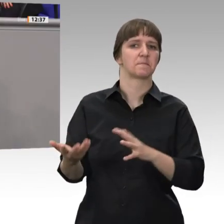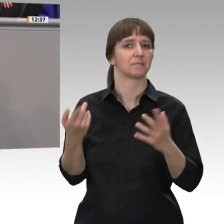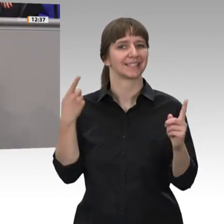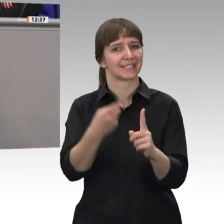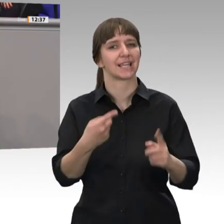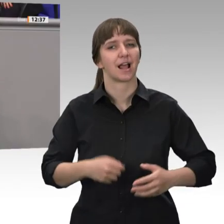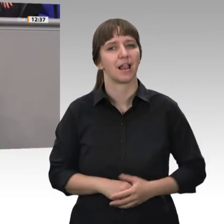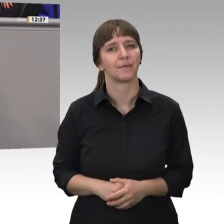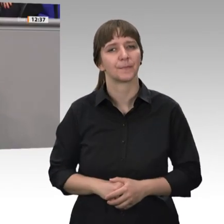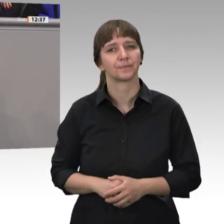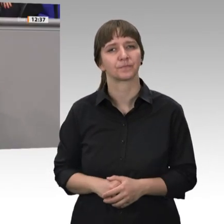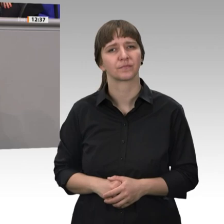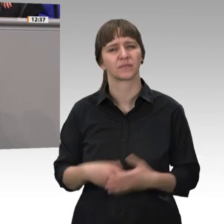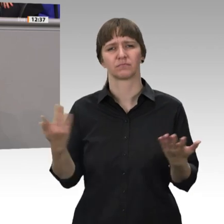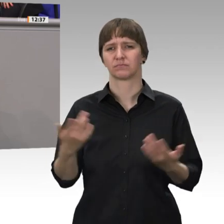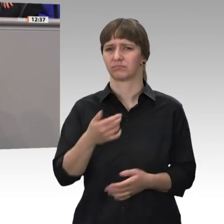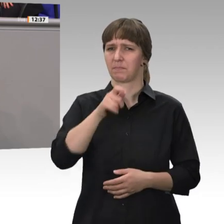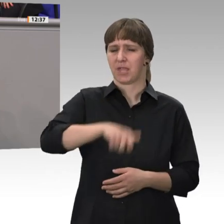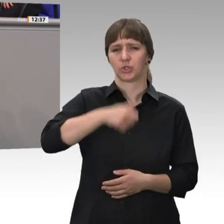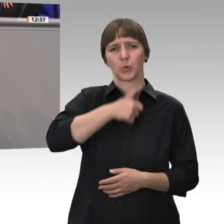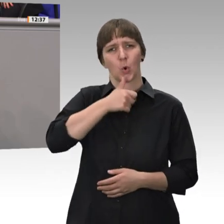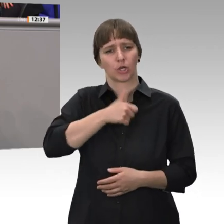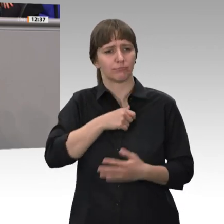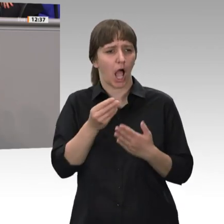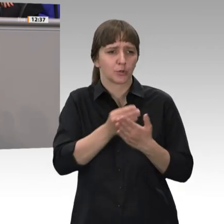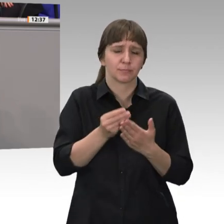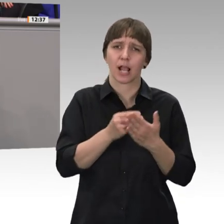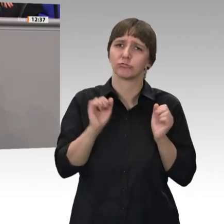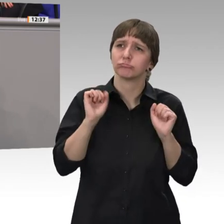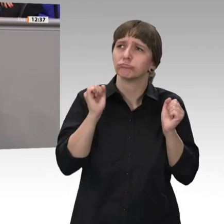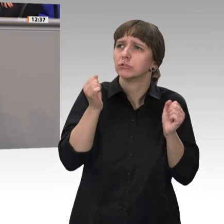Warum soll sich ein junger Mensch anstrengen in der Ausbildung? Warum soll sich anstrengen